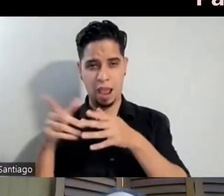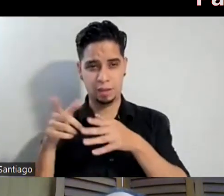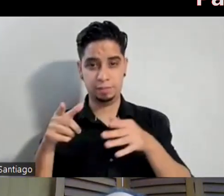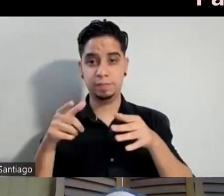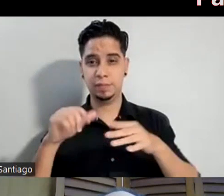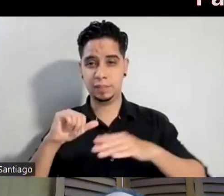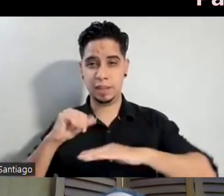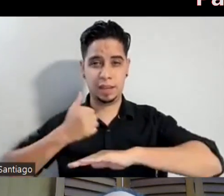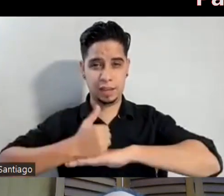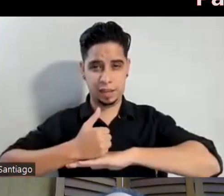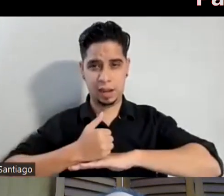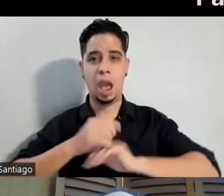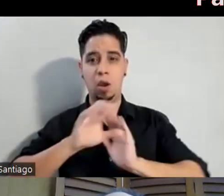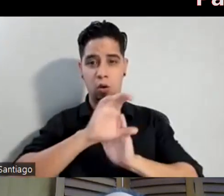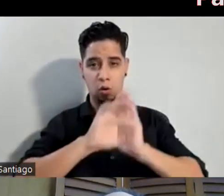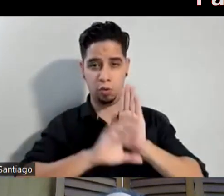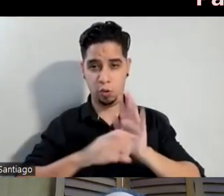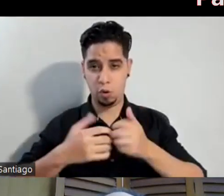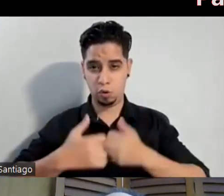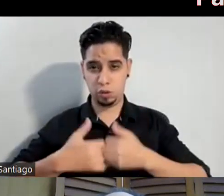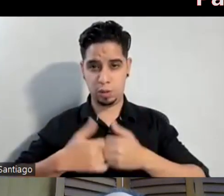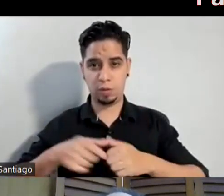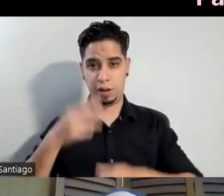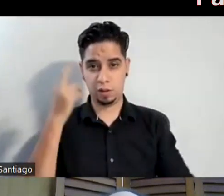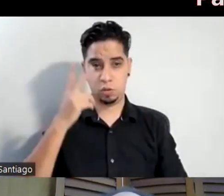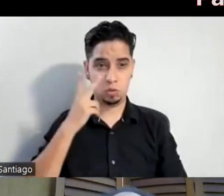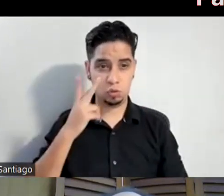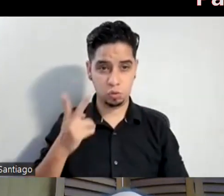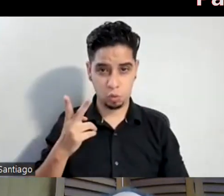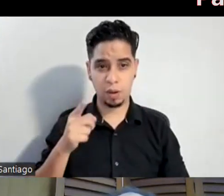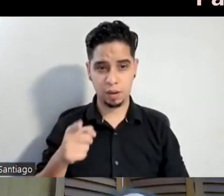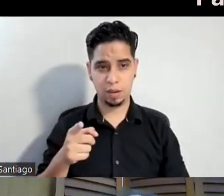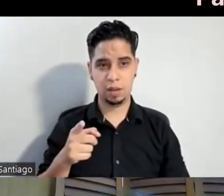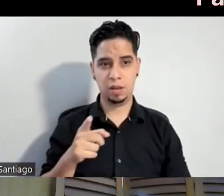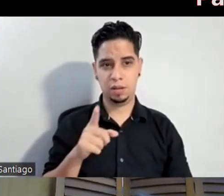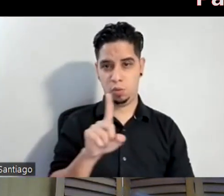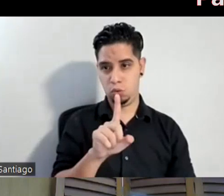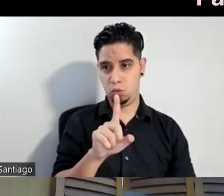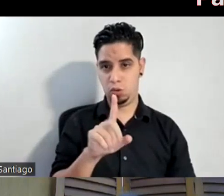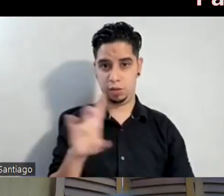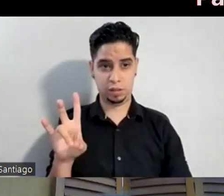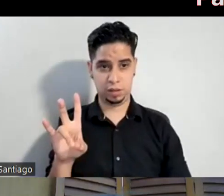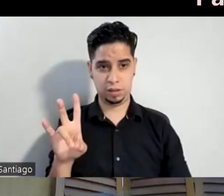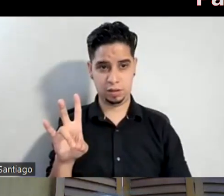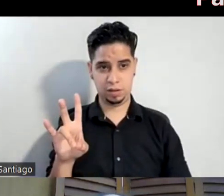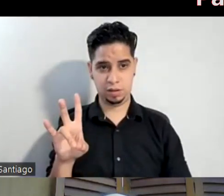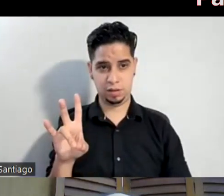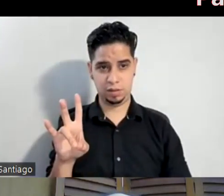este código industrial y por eso usted ve en los plásticos que dice del 1 al 7. Ahí es que se comienza. Entonces, hace el